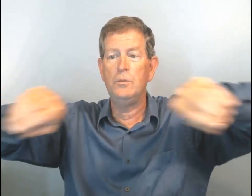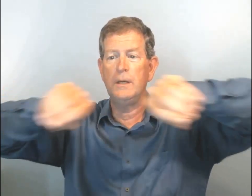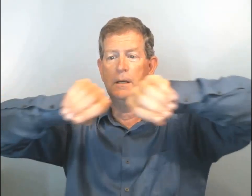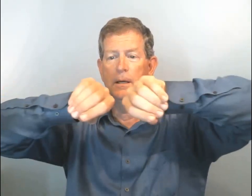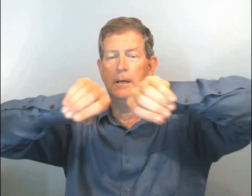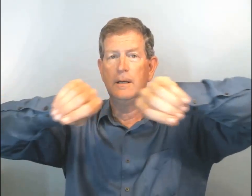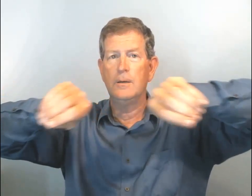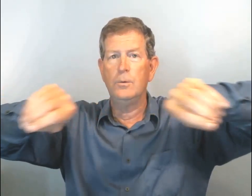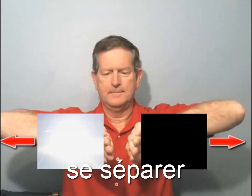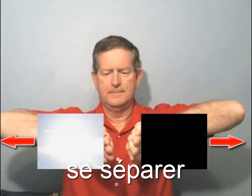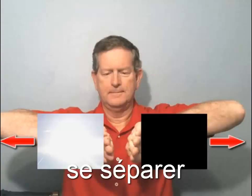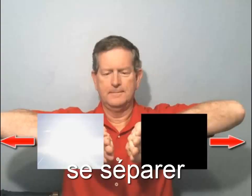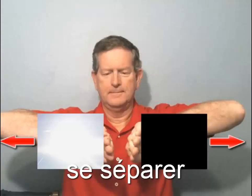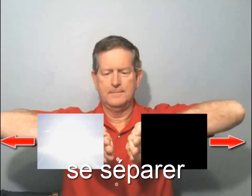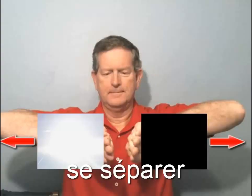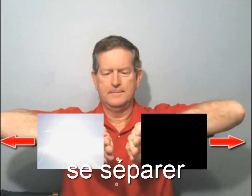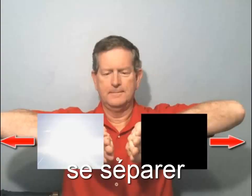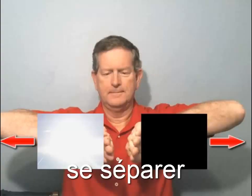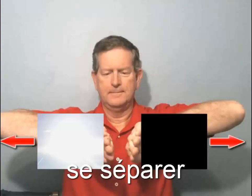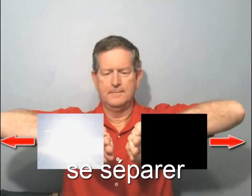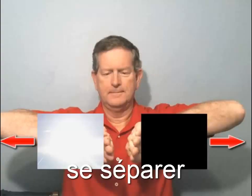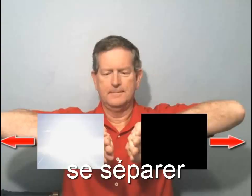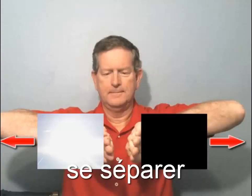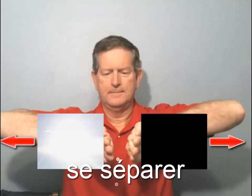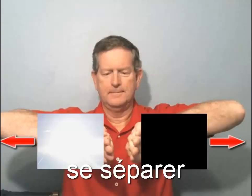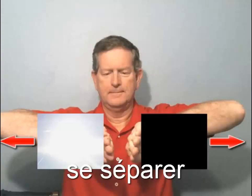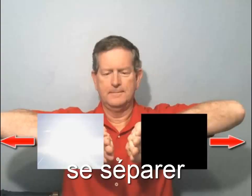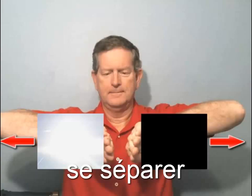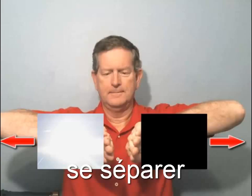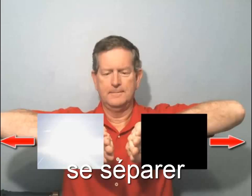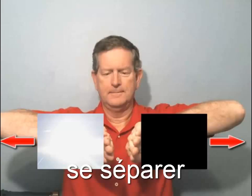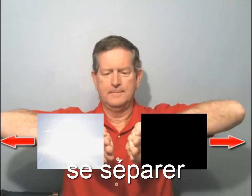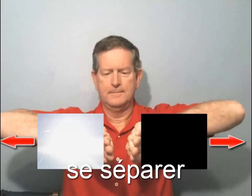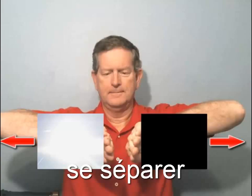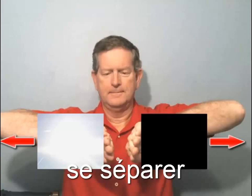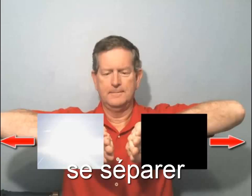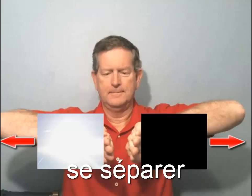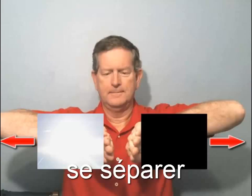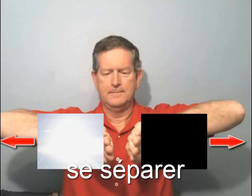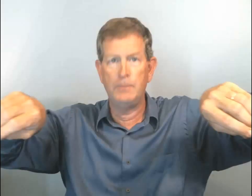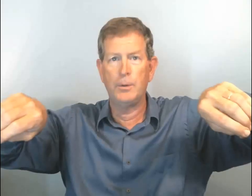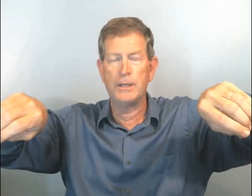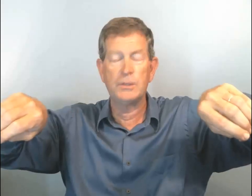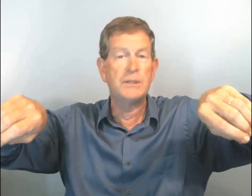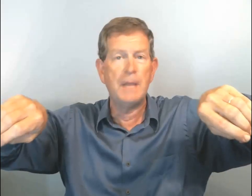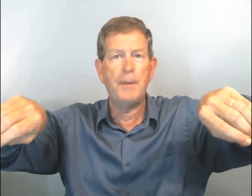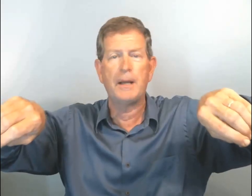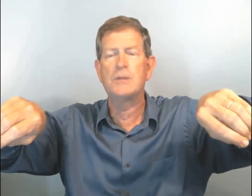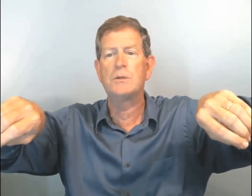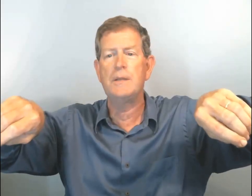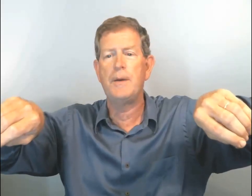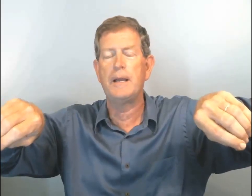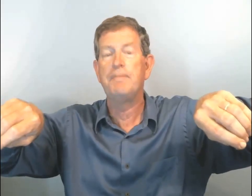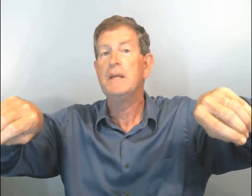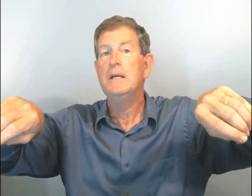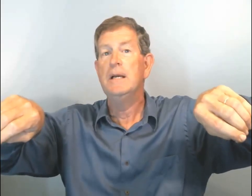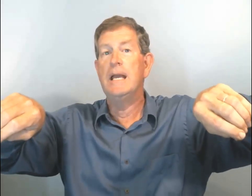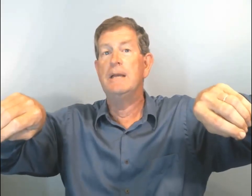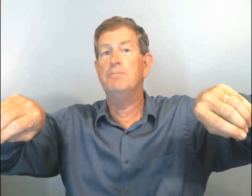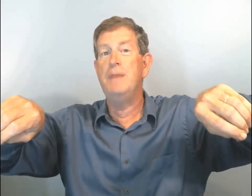mais... Oui, ils pourraient se séparer. Ils se séparent. Ils pourraient se séparer, se séparer. Et même